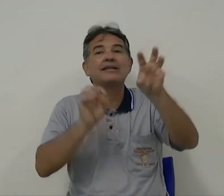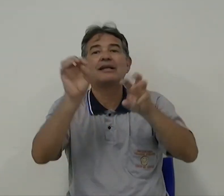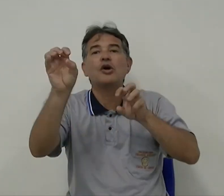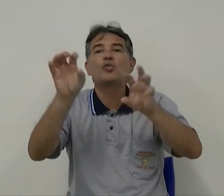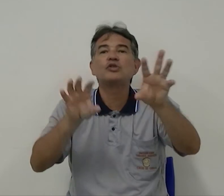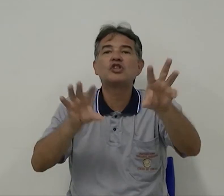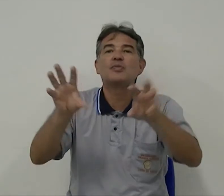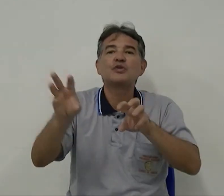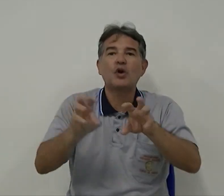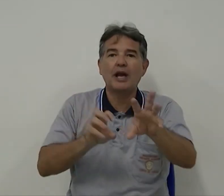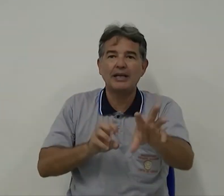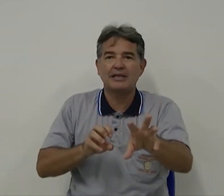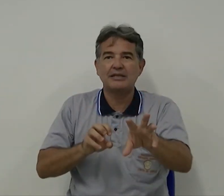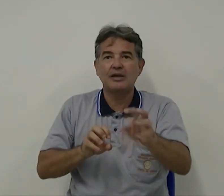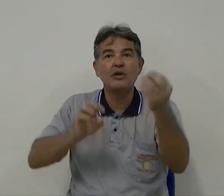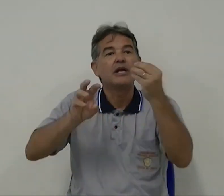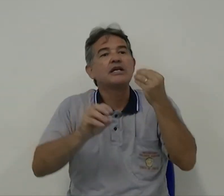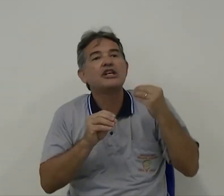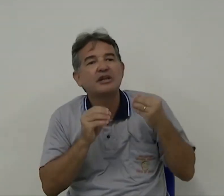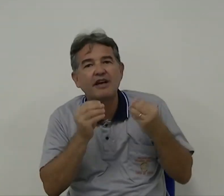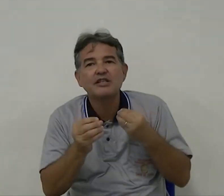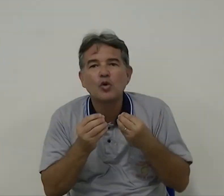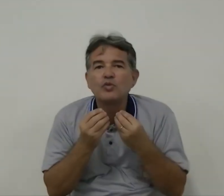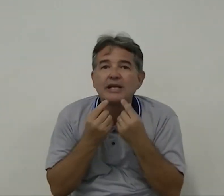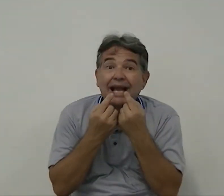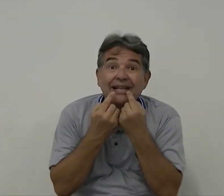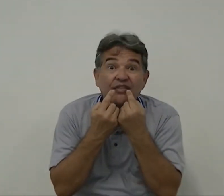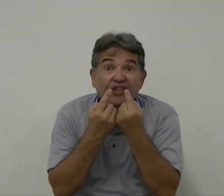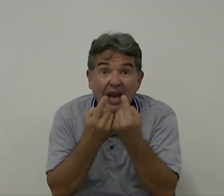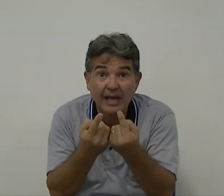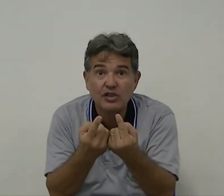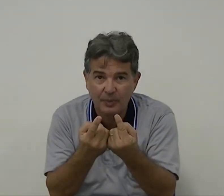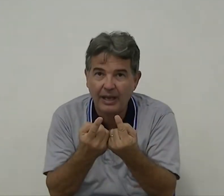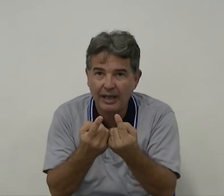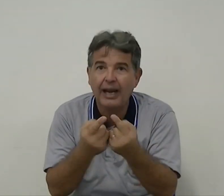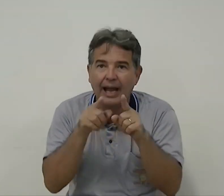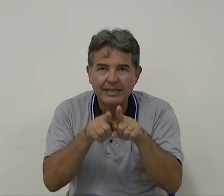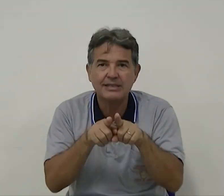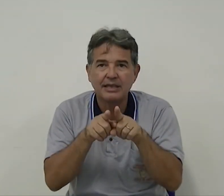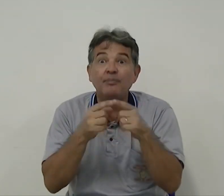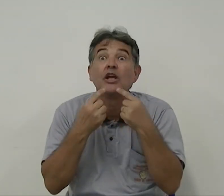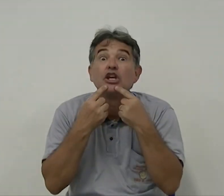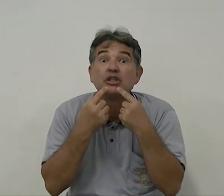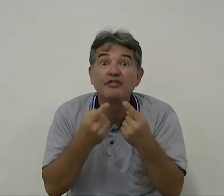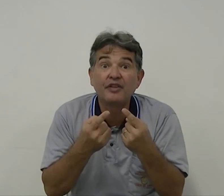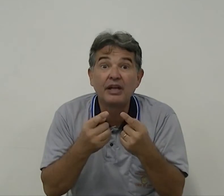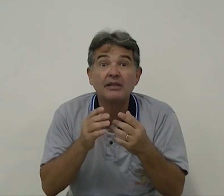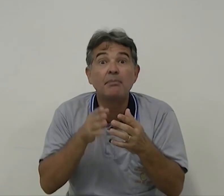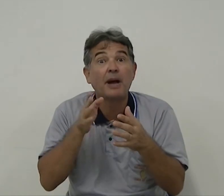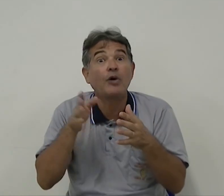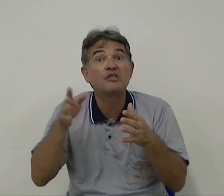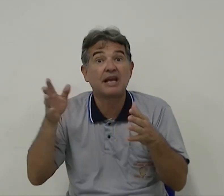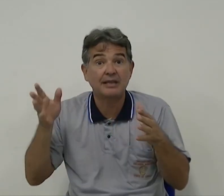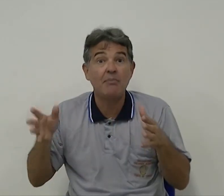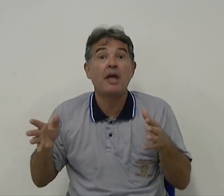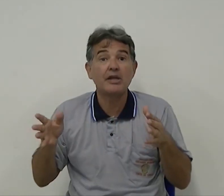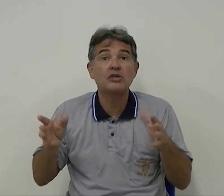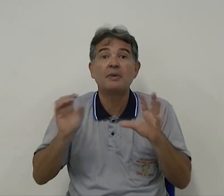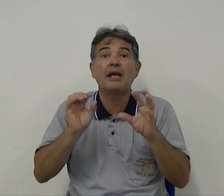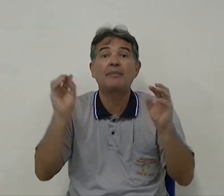tem algum tipo de oralização, e aí já vai se comunicar de frente para ela, aí sim, de frente, pausadamente, para ela